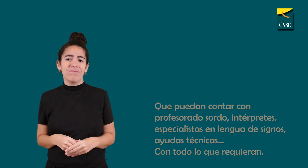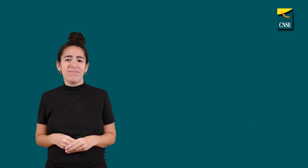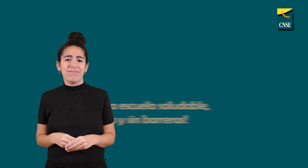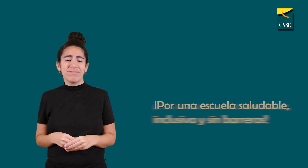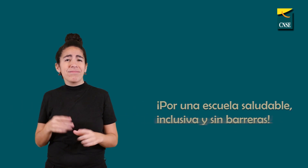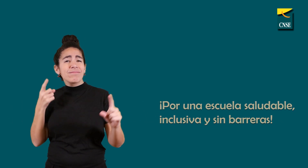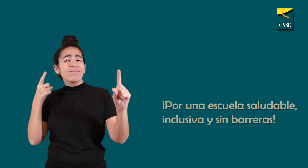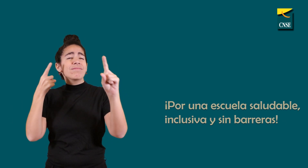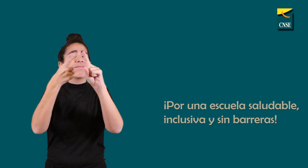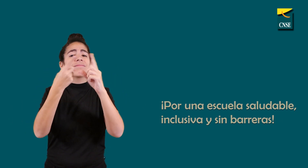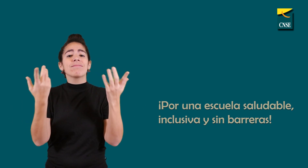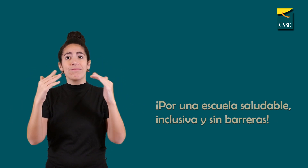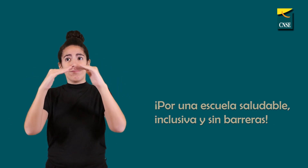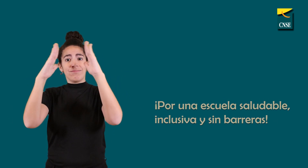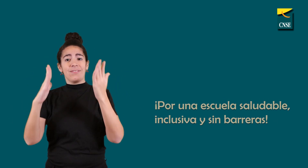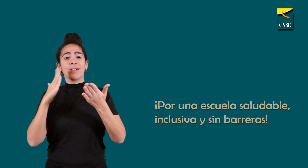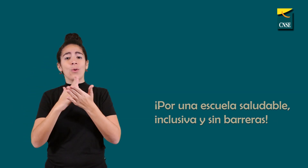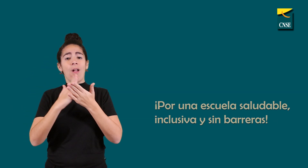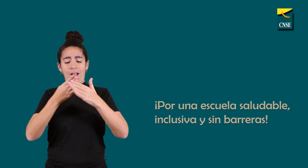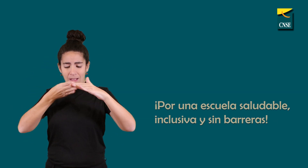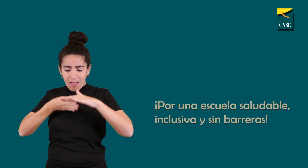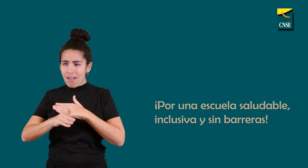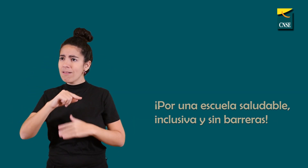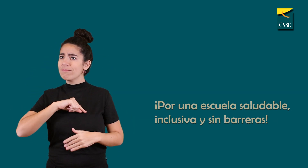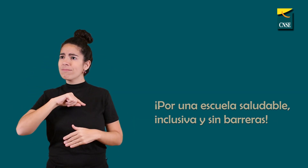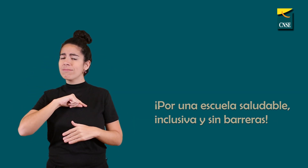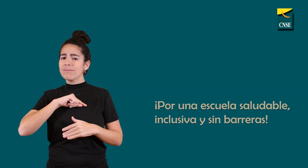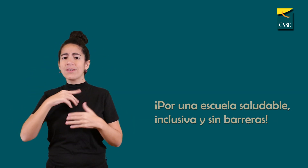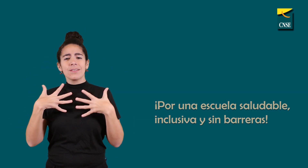Por una escuela saludable, inclusiva y sin barreras.